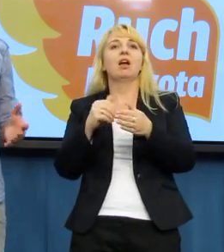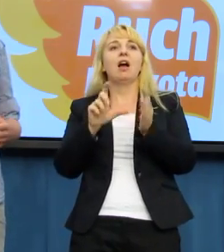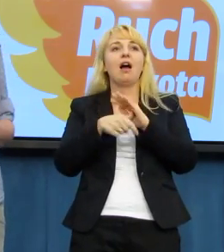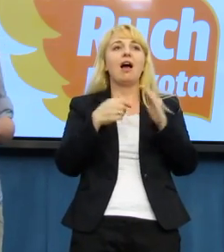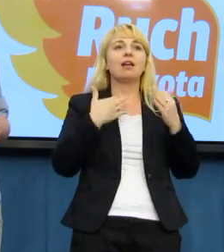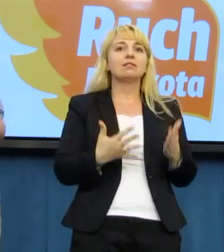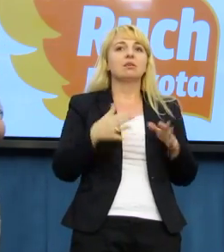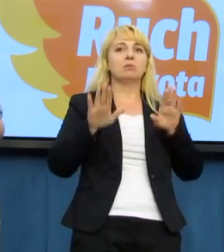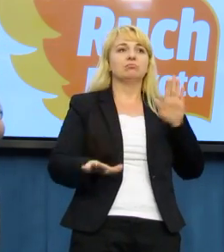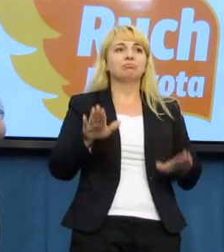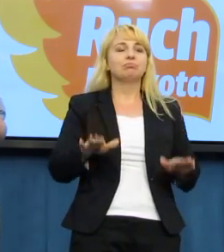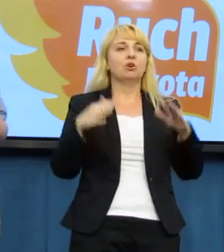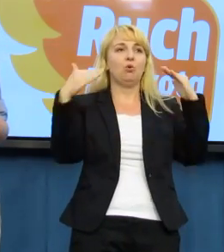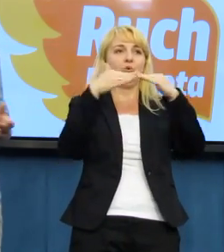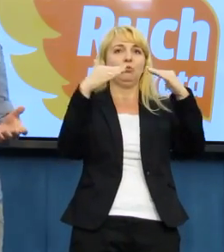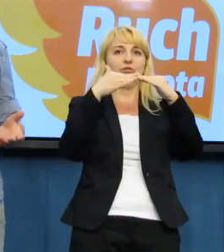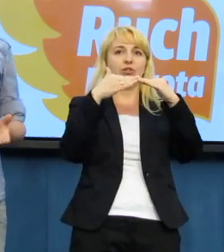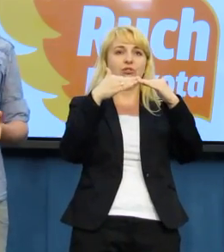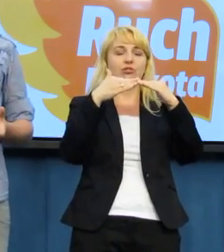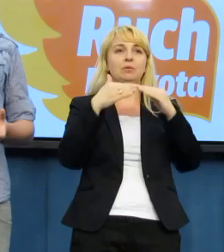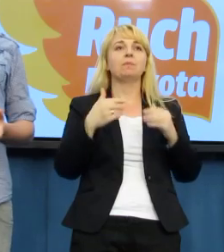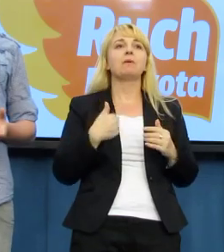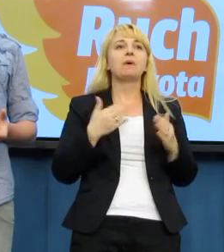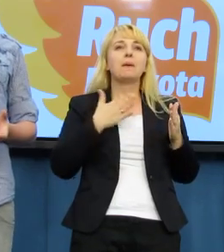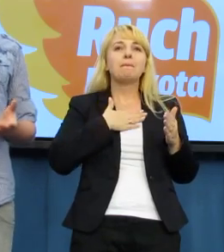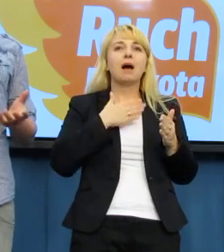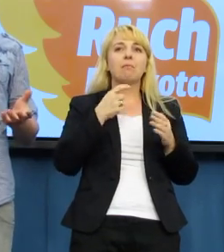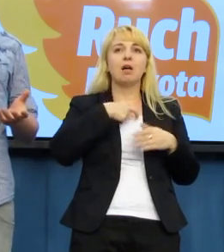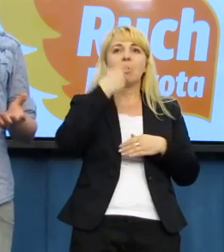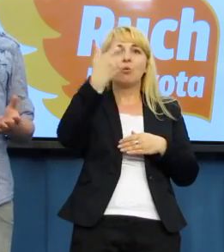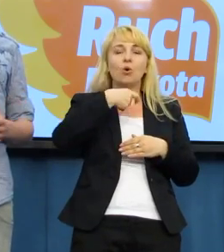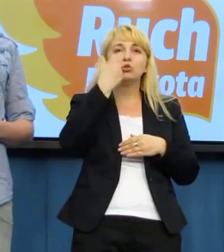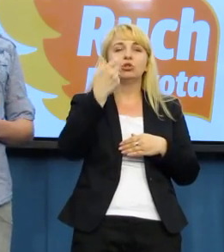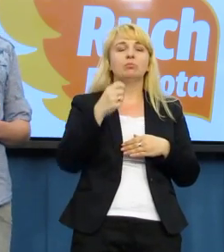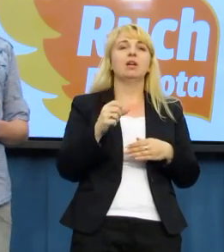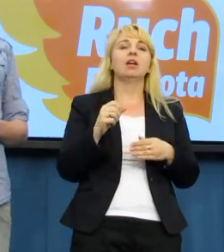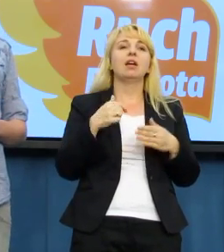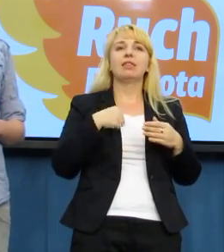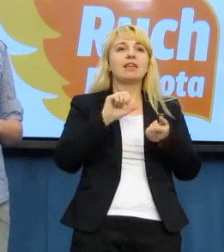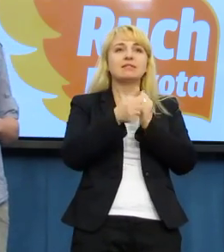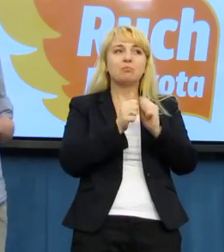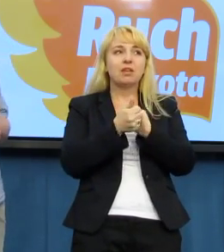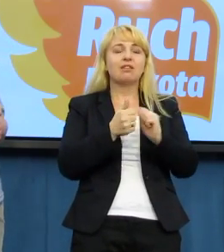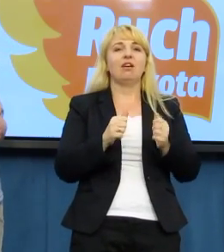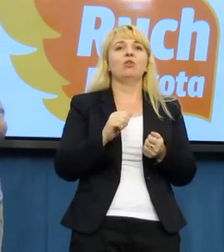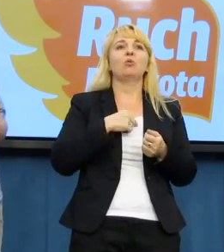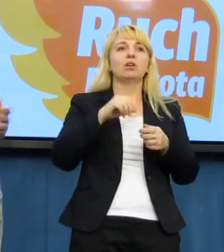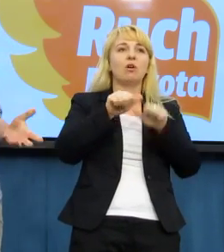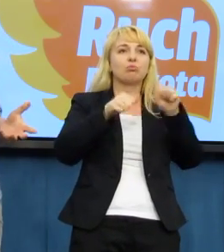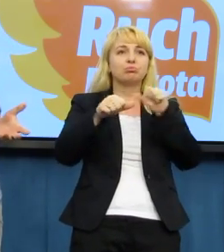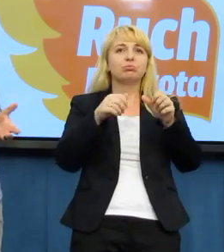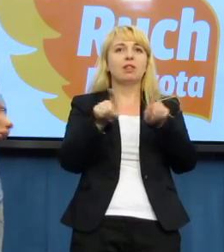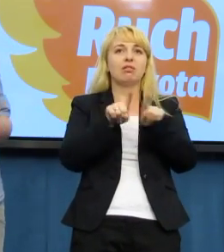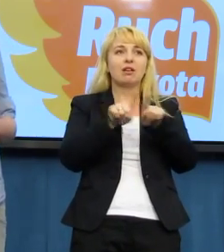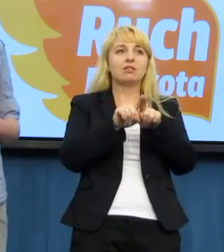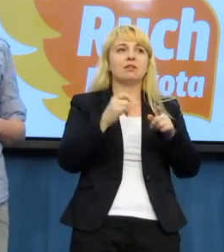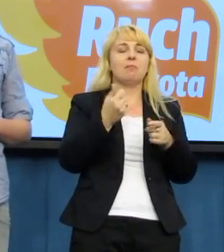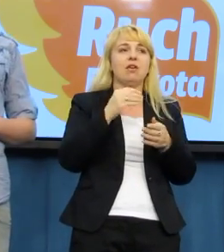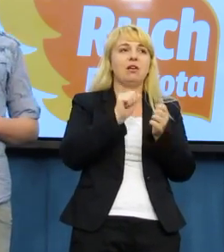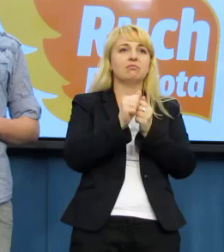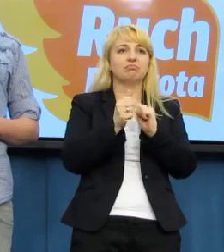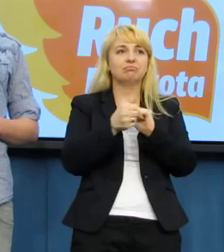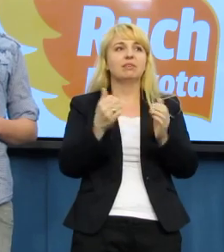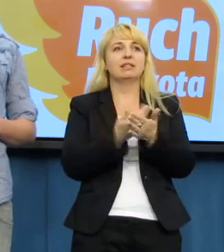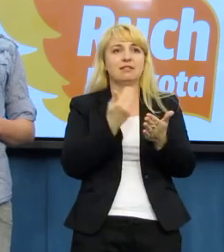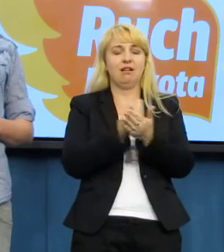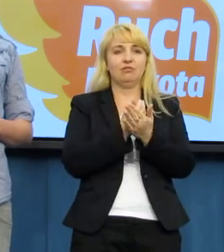równo. Wśród postulatów tegorocznej Parady Równości, właściwie te postulaty się nie zmieniają zasadniczo od wielu lat, ponieważ nie są realizowane cały czas.